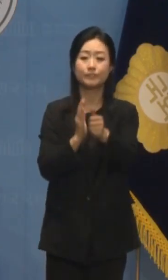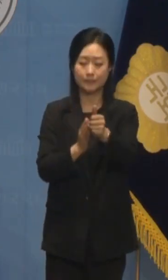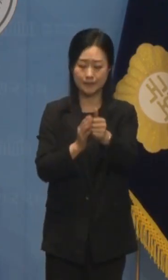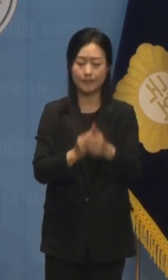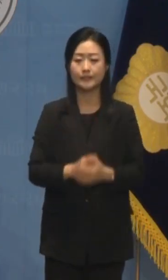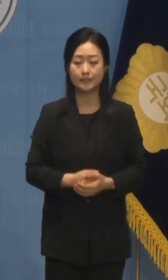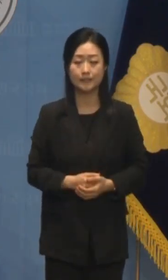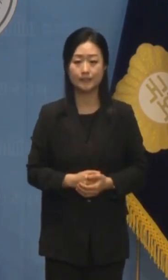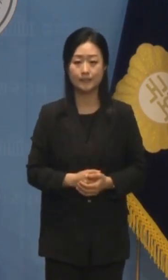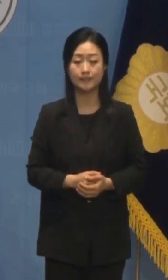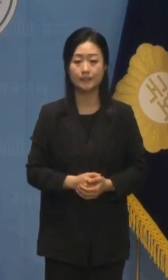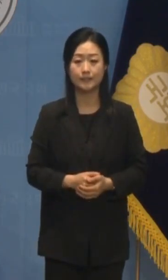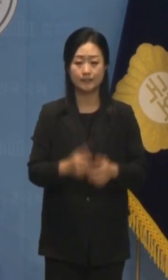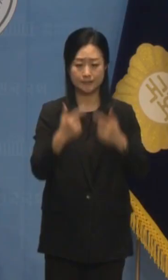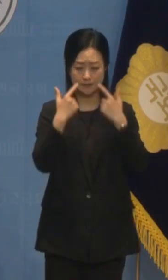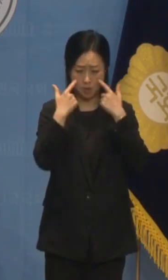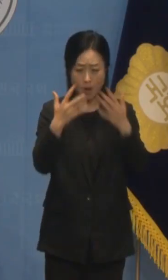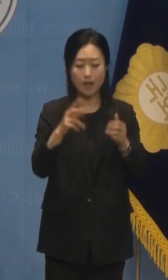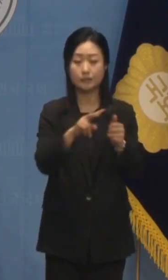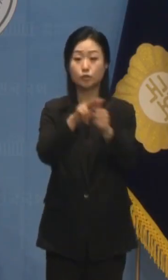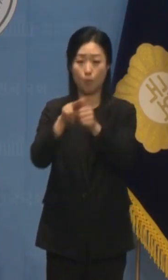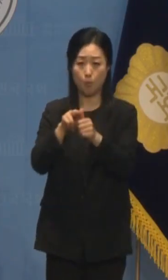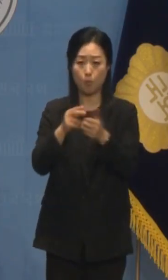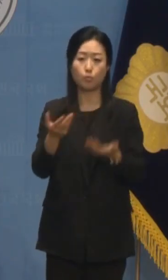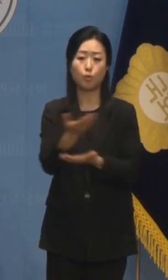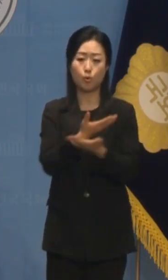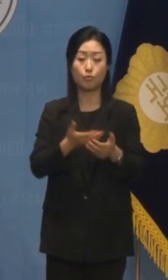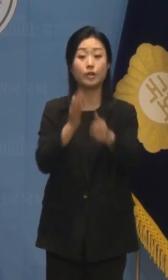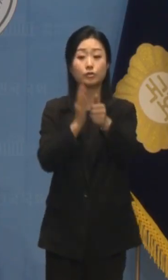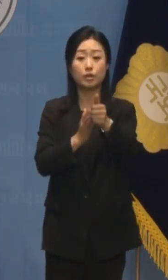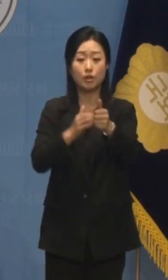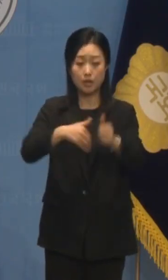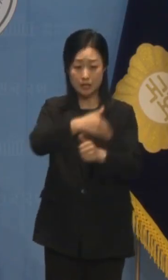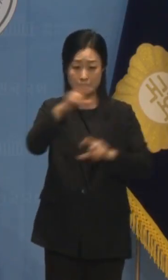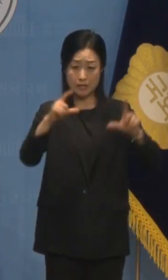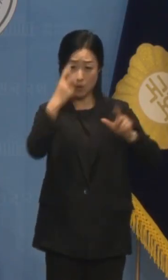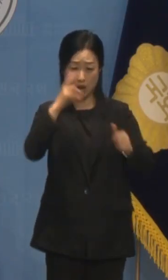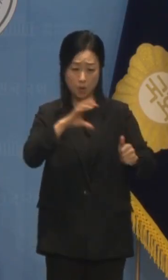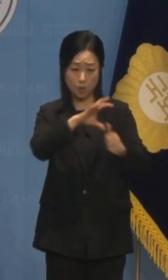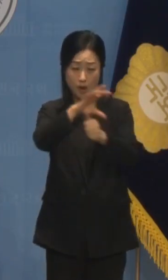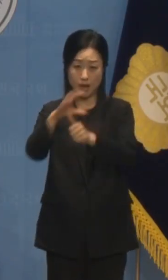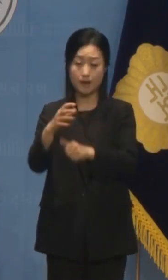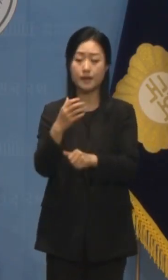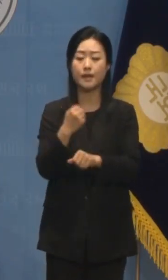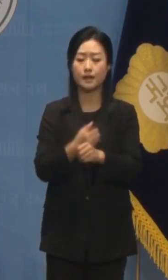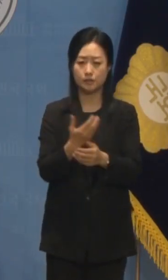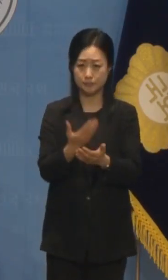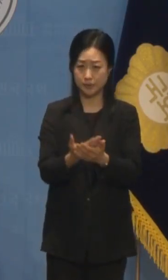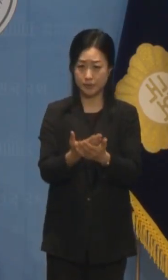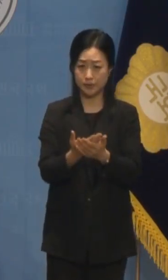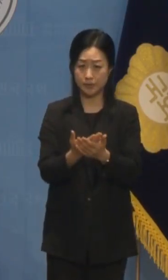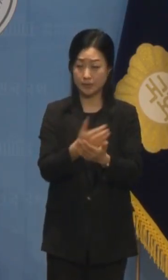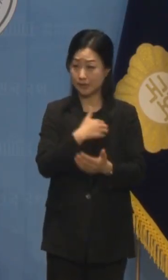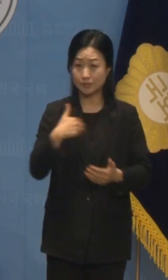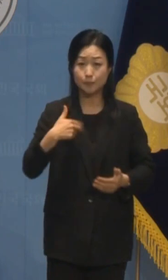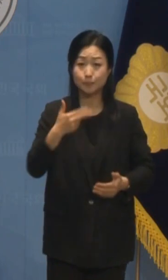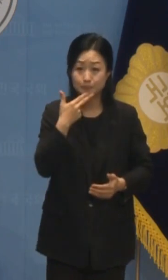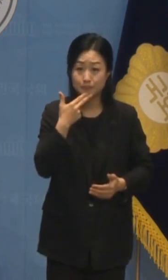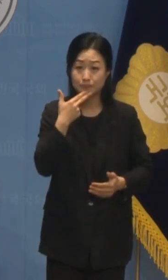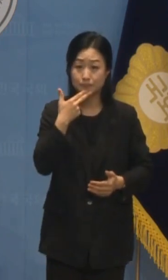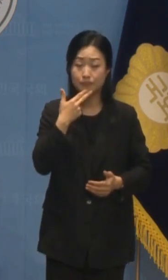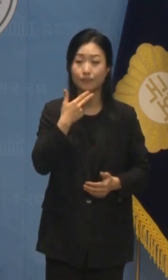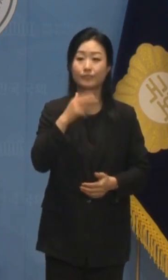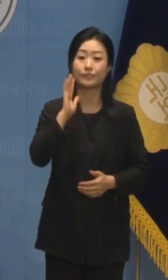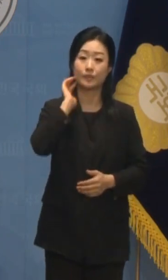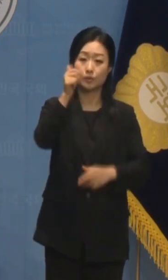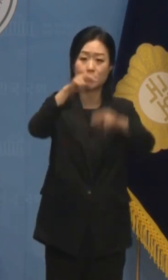정확한 정보 공유, 상황 관리에 나서야 합니다. 그럴 자신이 없다면 그